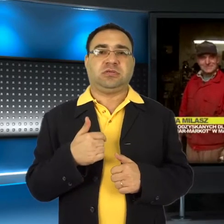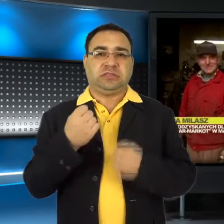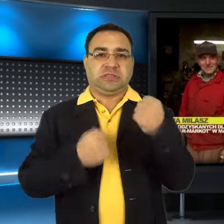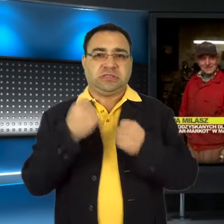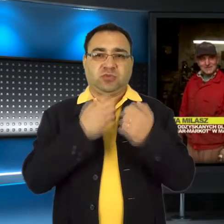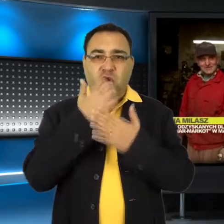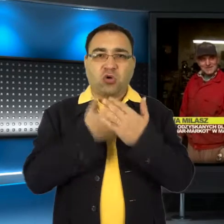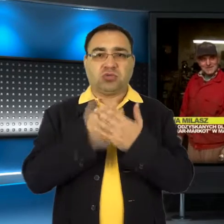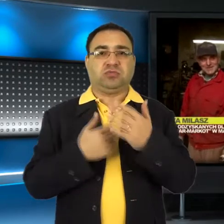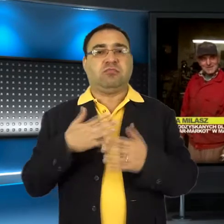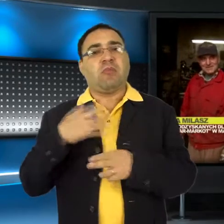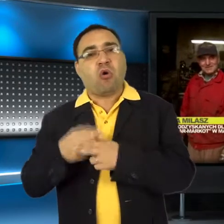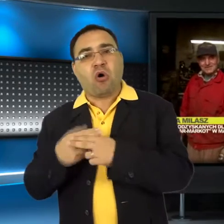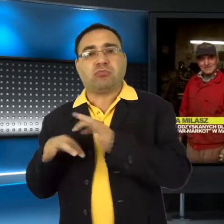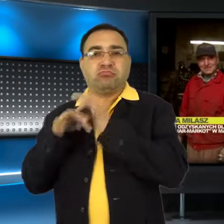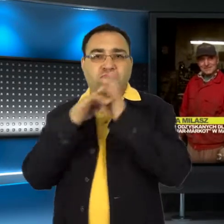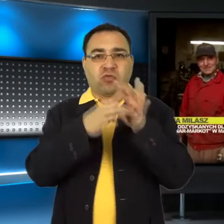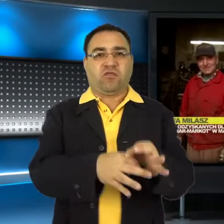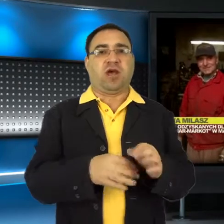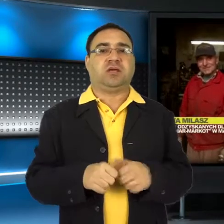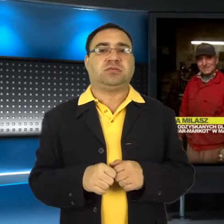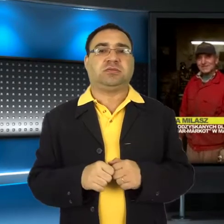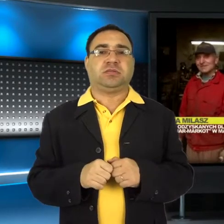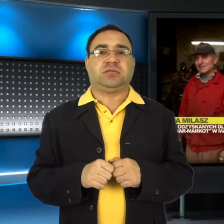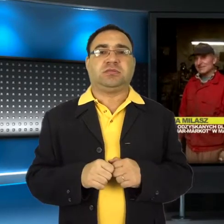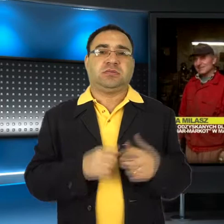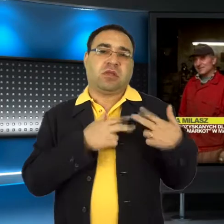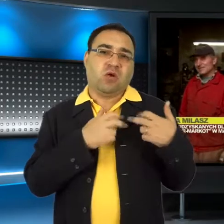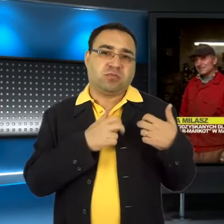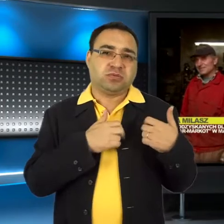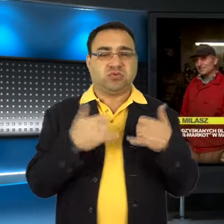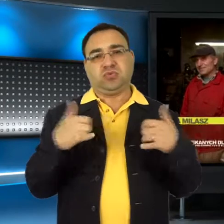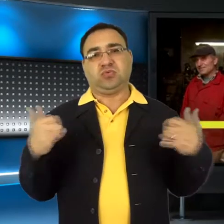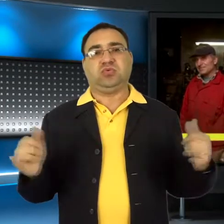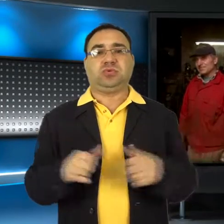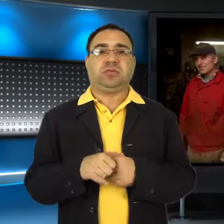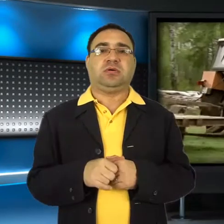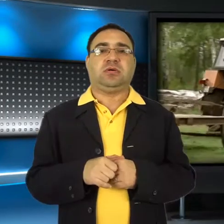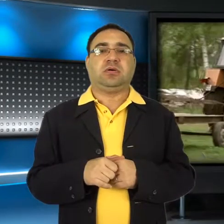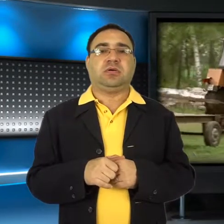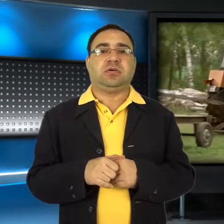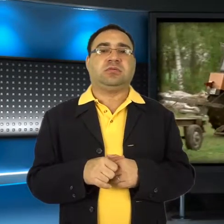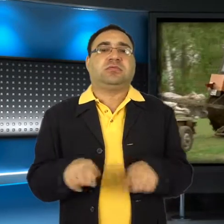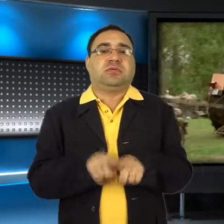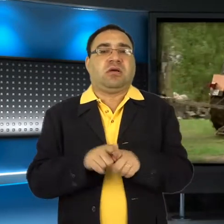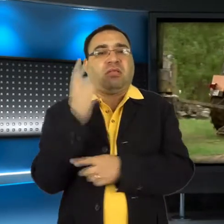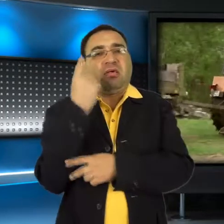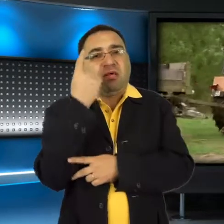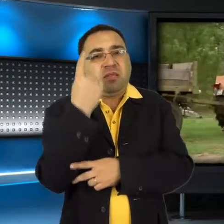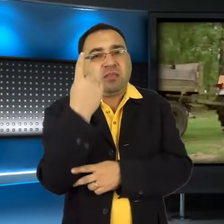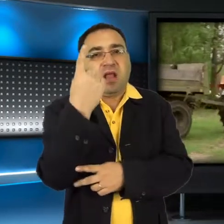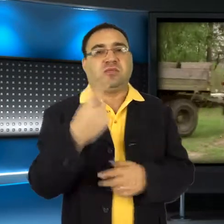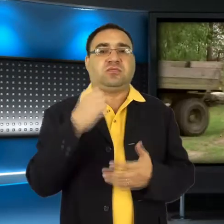z samochodu korzystam, bo z chorymi do lekarza, czy na komisję, a oprócz tego